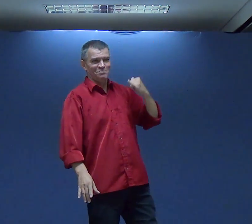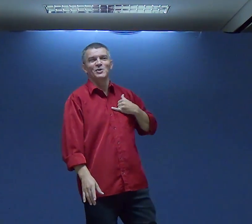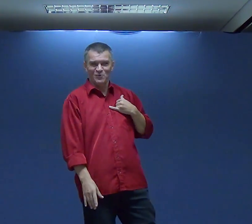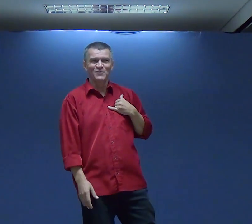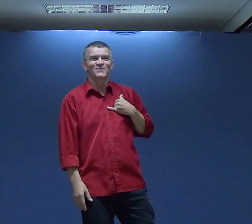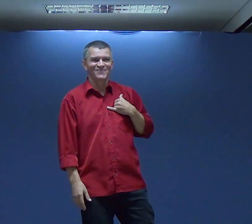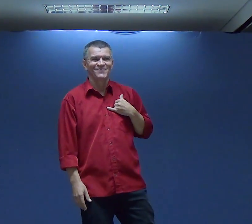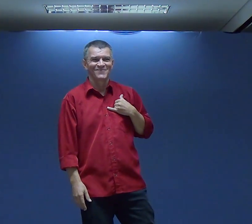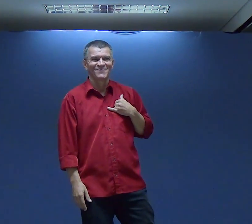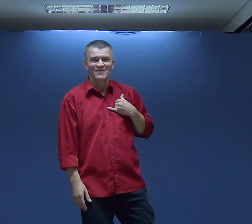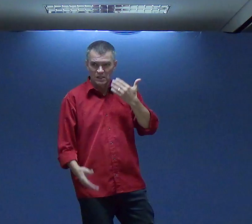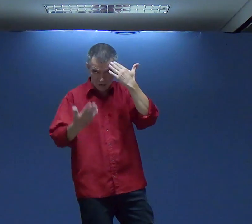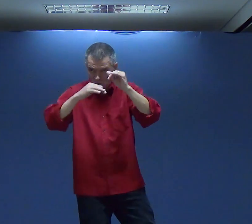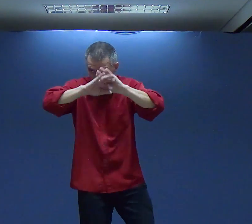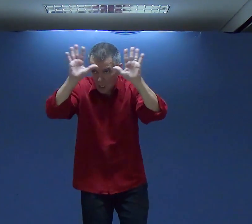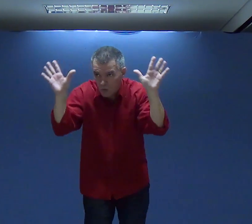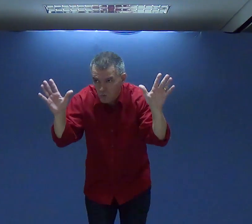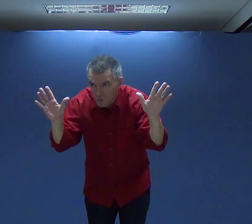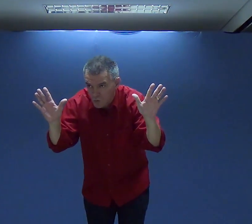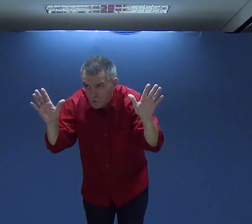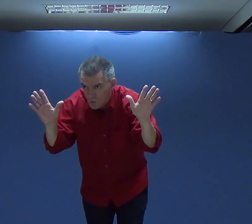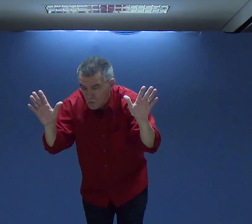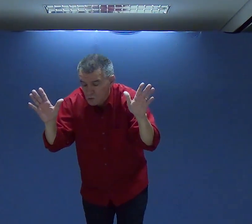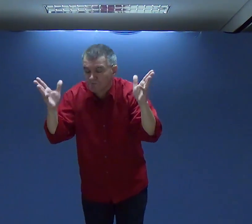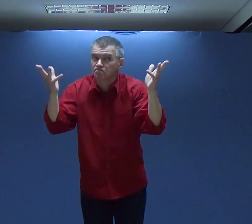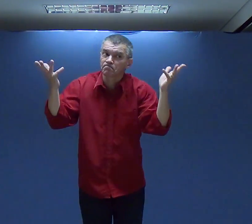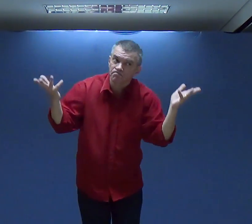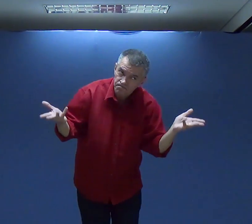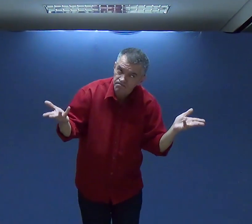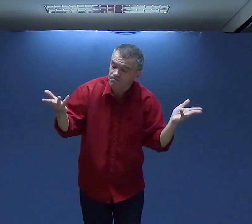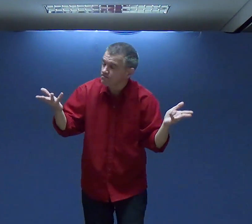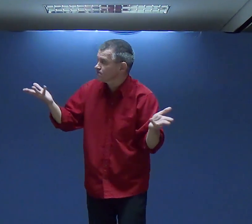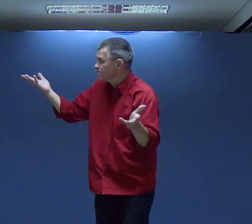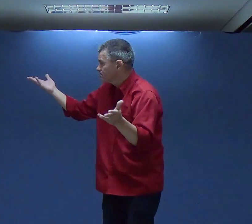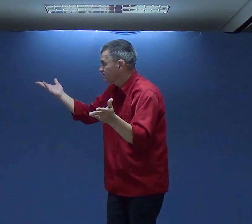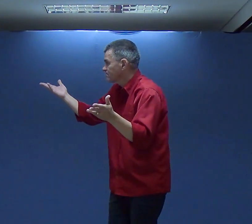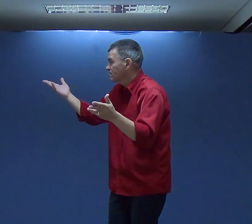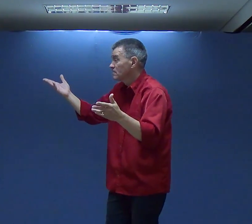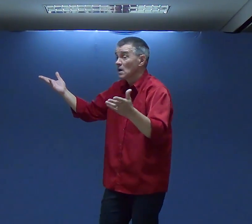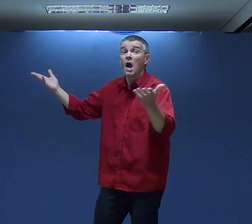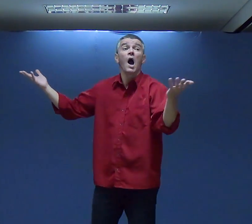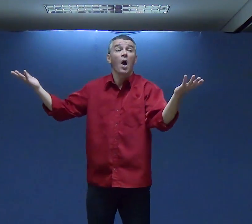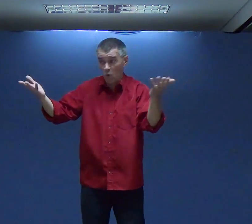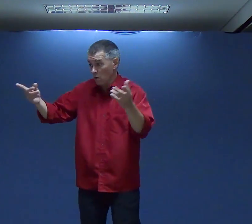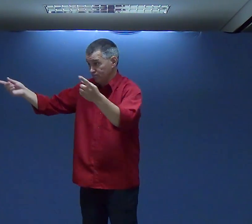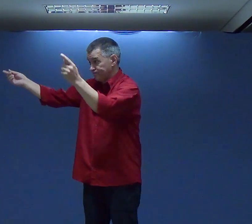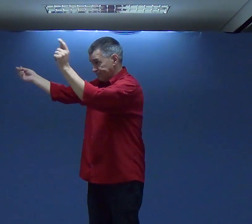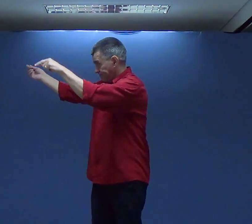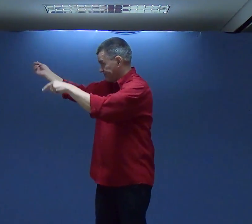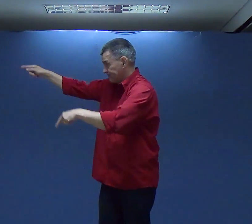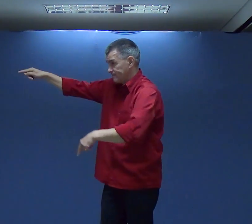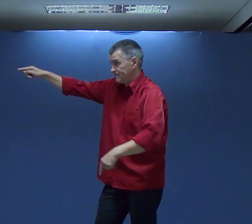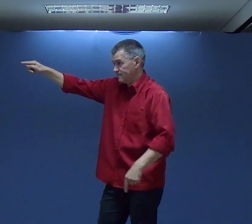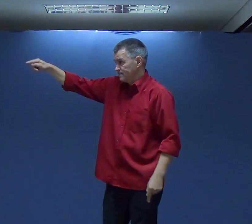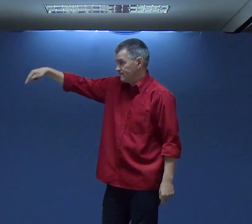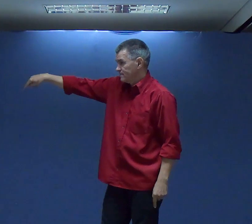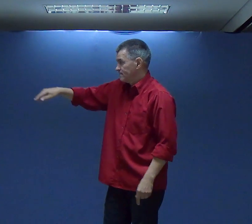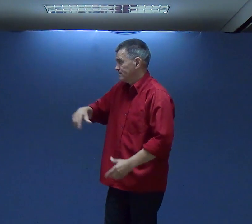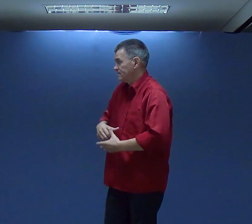Aceitar O seu Perdão Mas Você Se Liberou Daqueles Entende Pode Colocarem